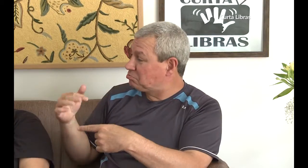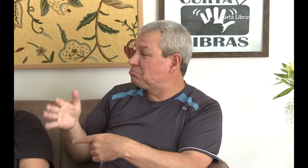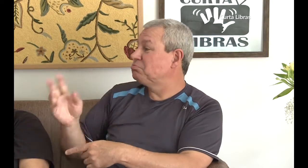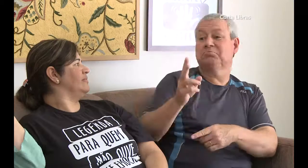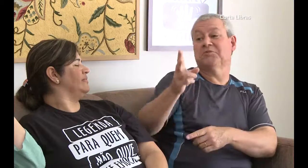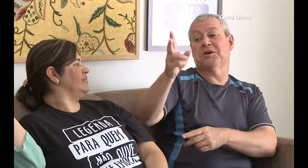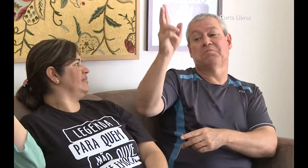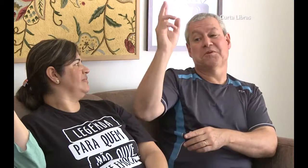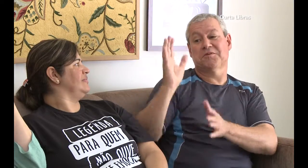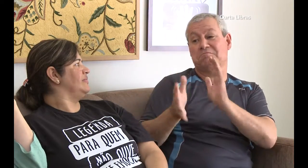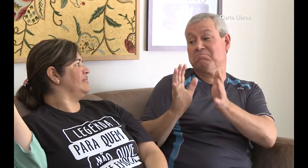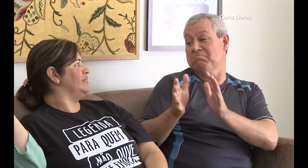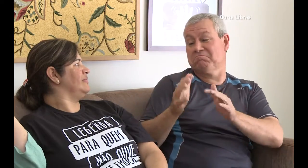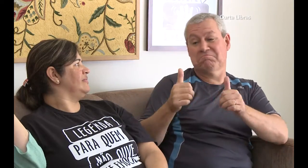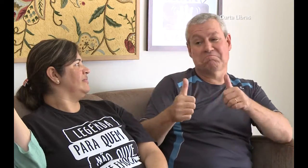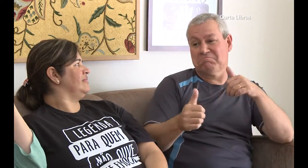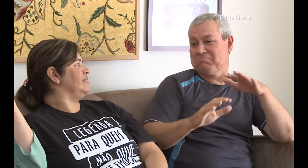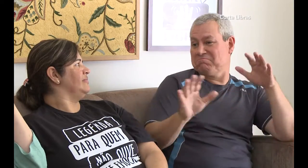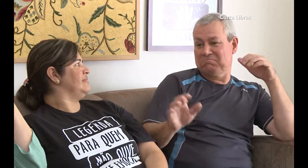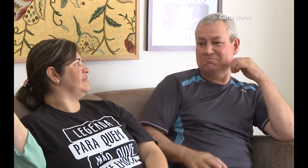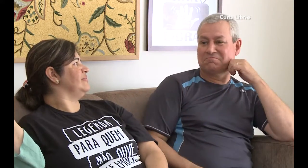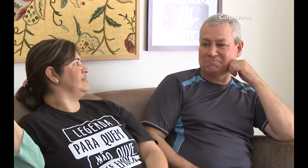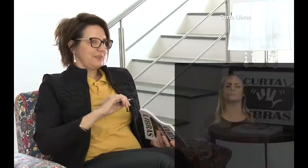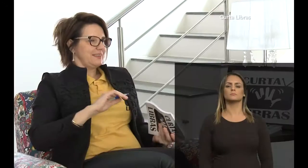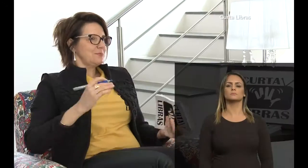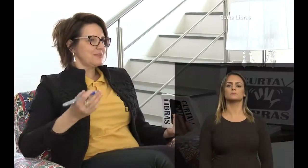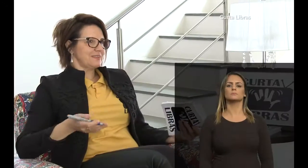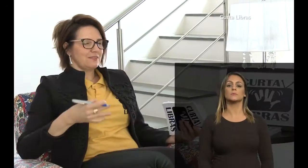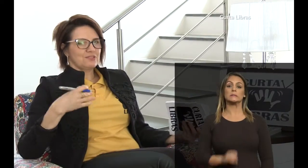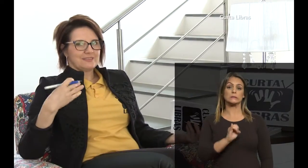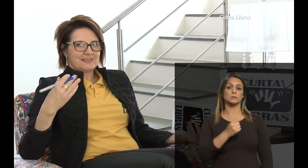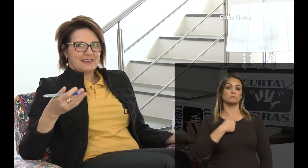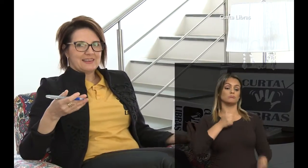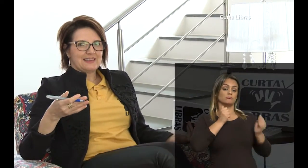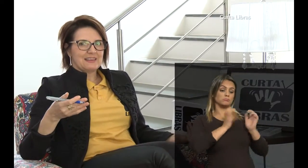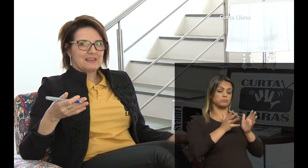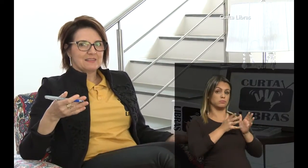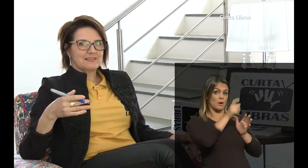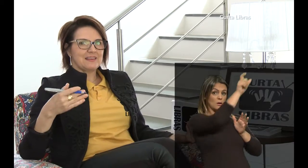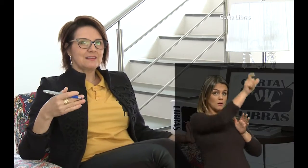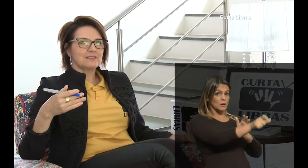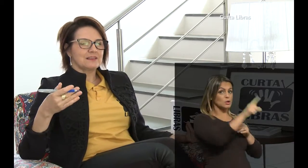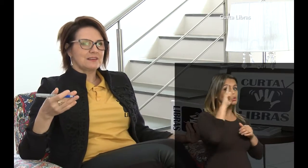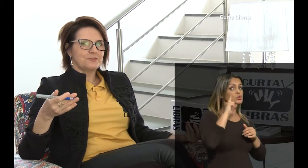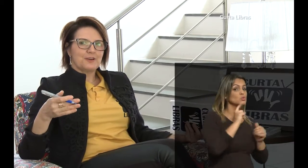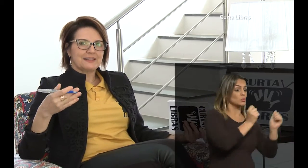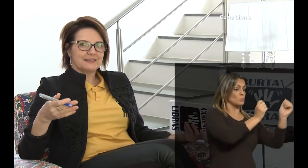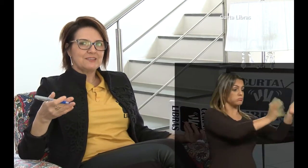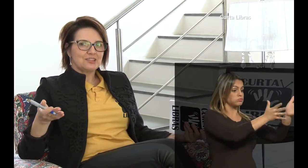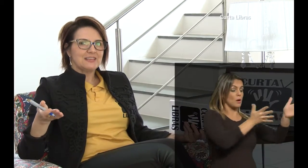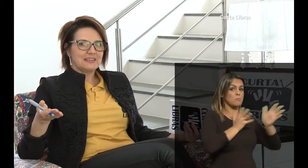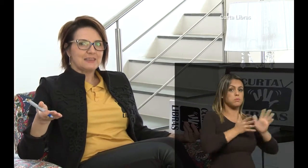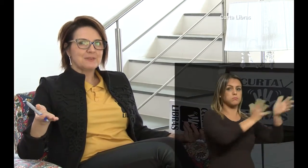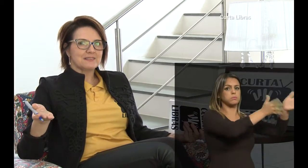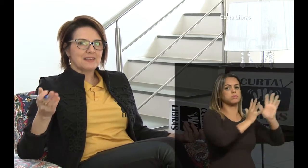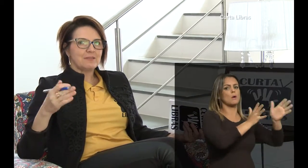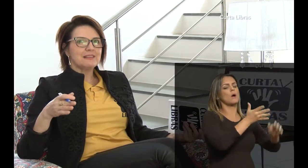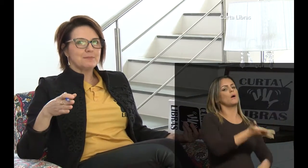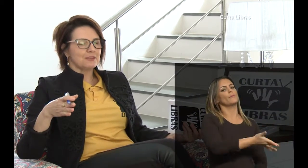sabia sinais. Então continuamos até hoje. Poderíamos então dizer que ser falante em Libras é um elemento